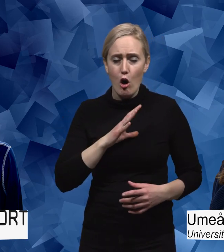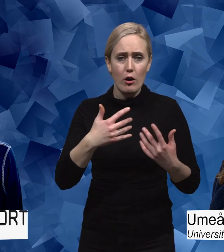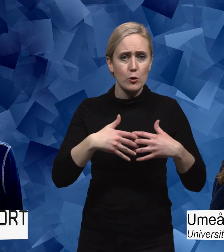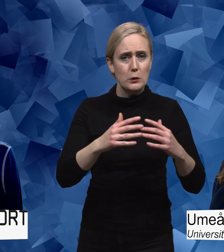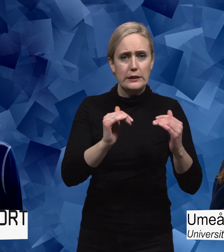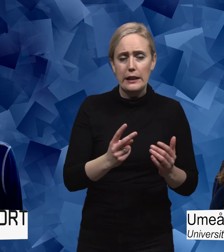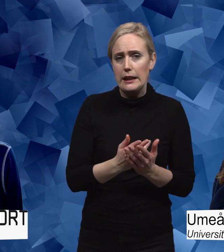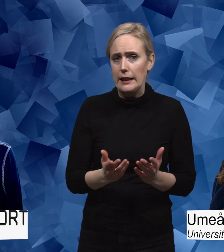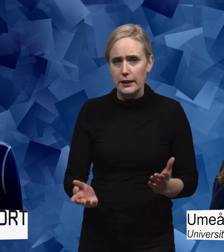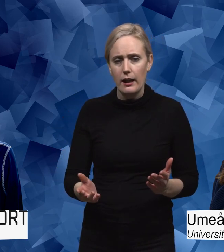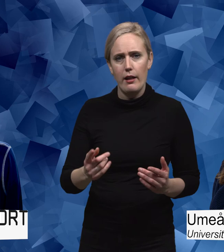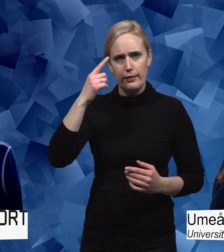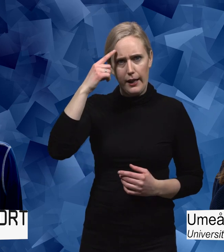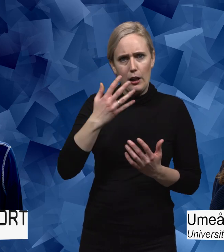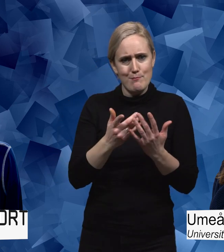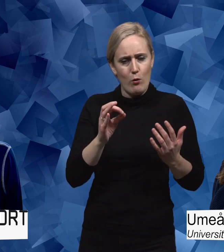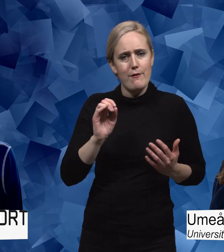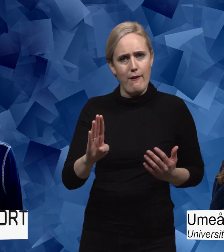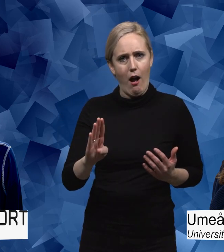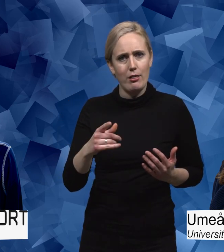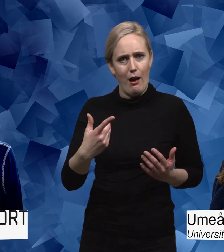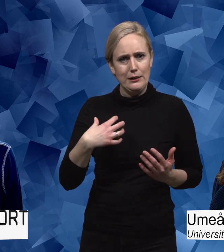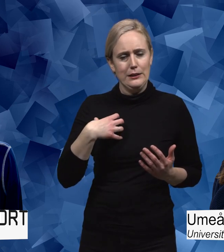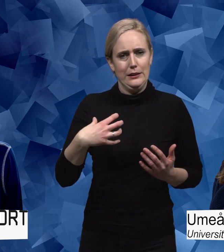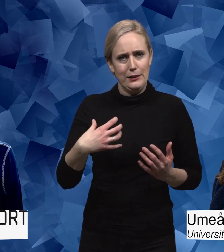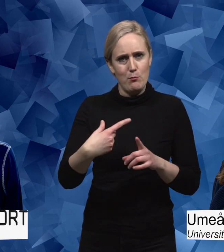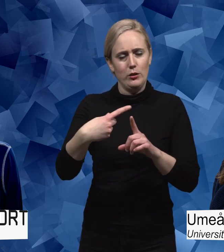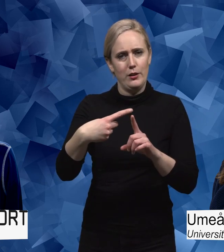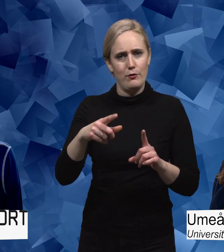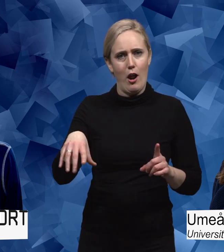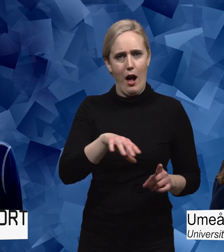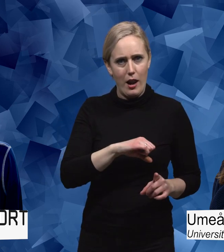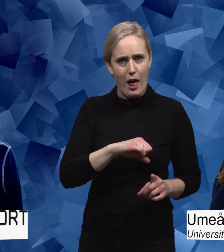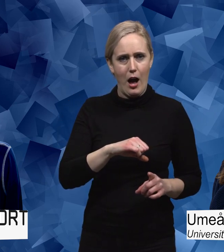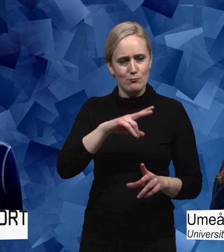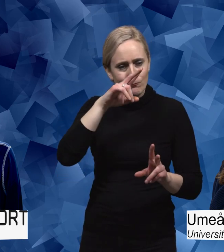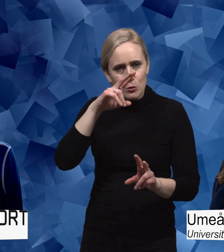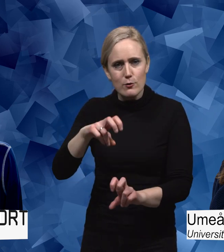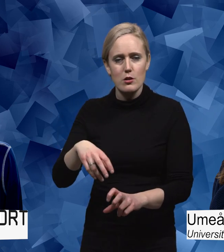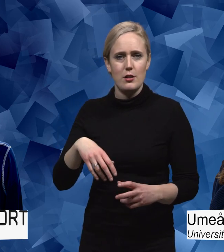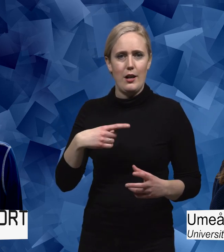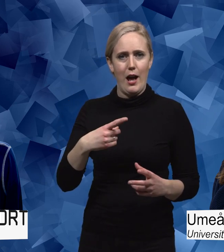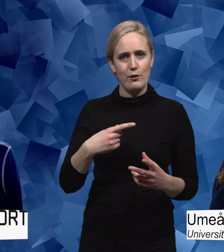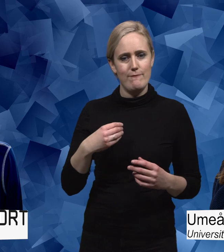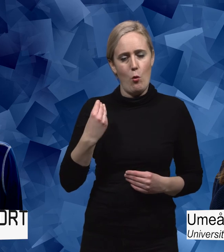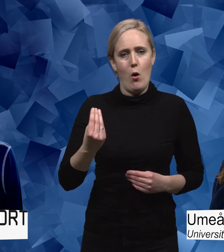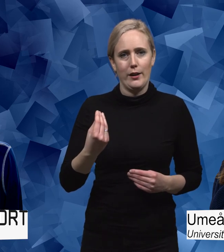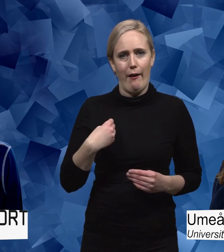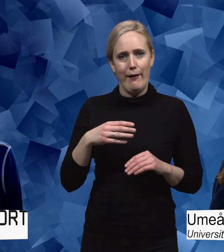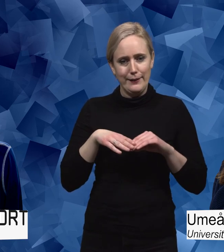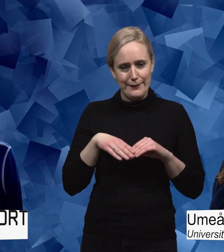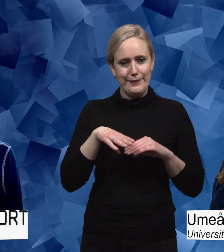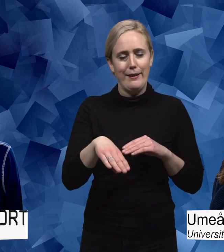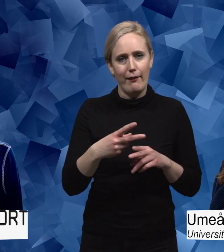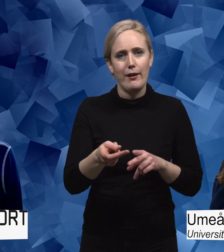funktionssätt nu när man äter. Att mångfald berikar. Att våga upptäcka det, eller utforska det åtminstone. Att våga ta klivet utanför det